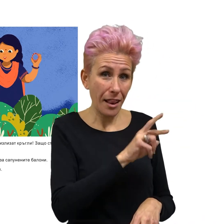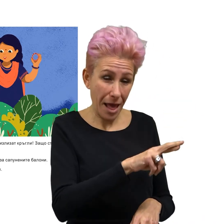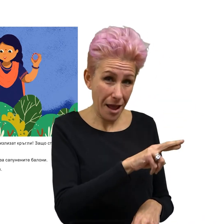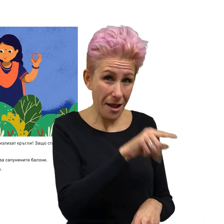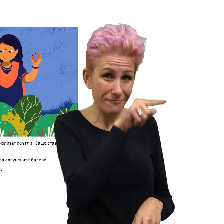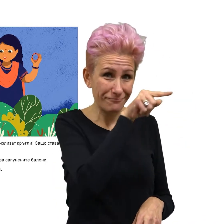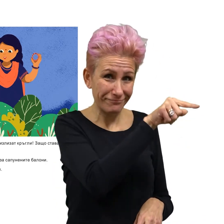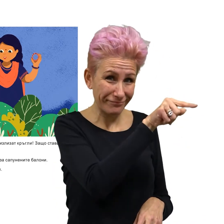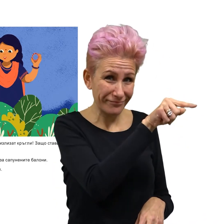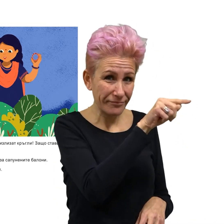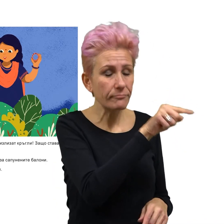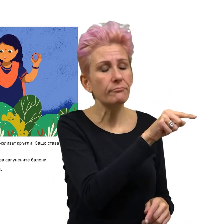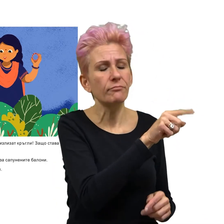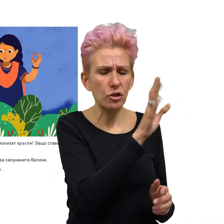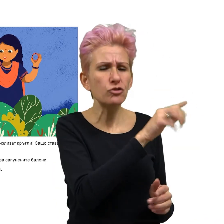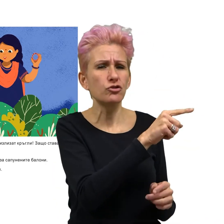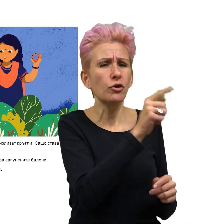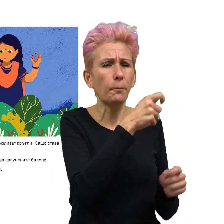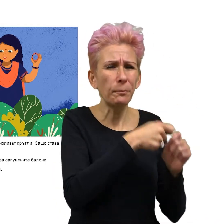започна да обяснява Леля Мия.